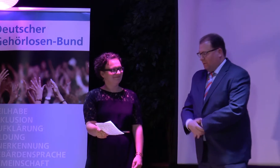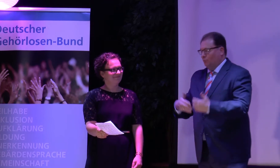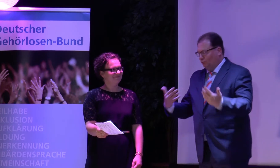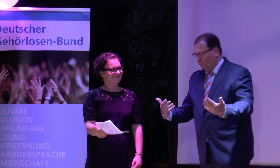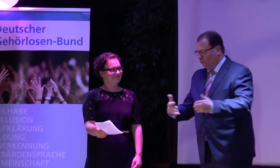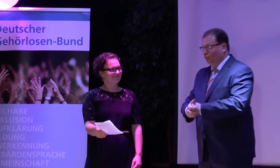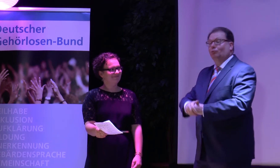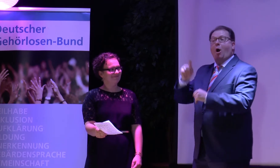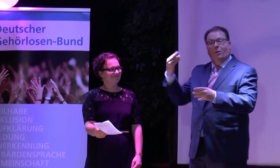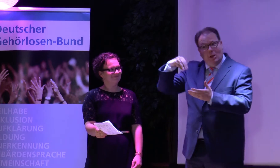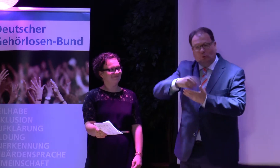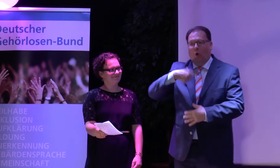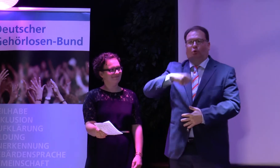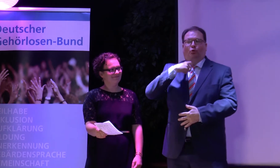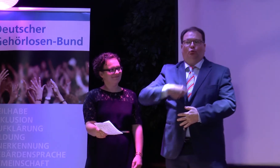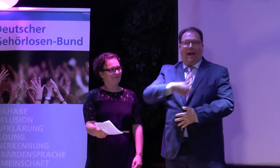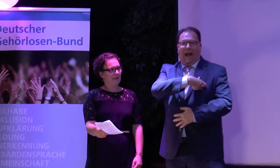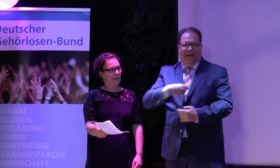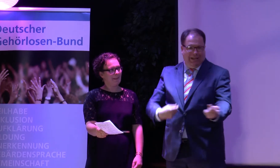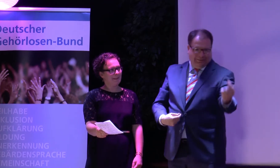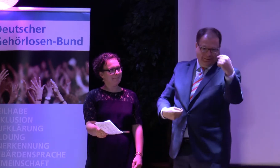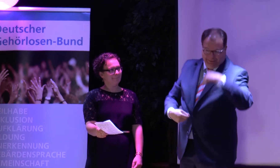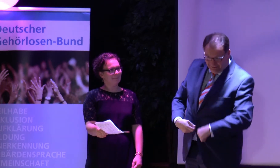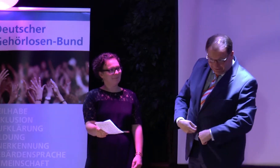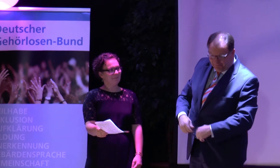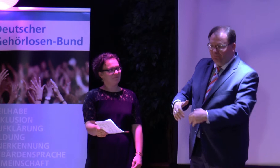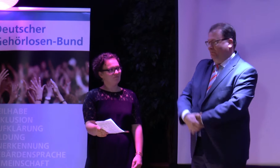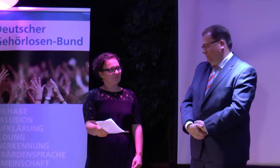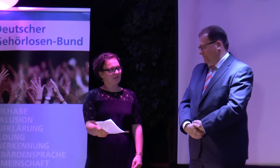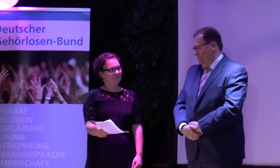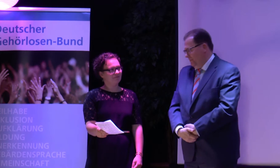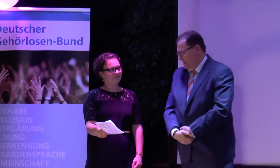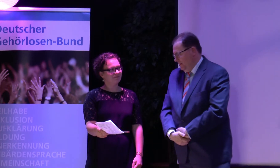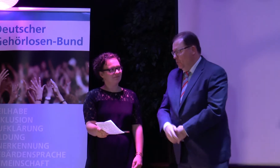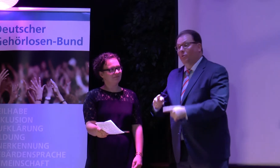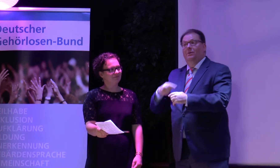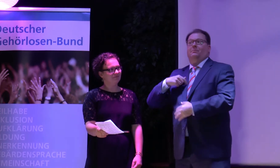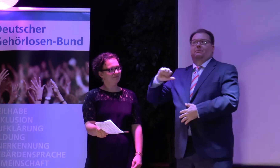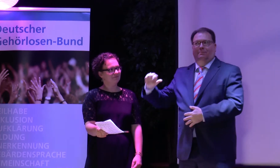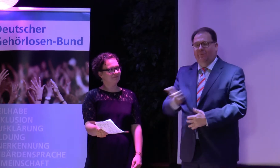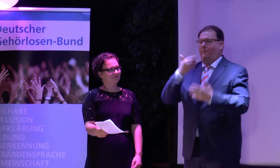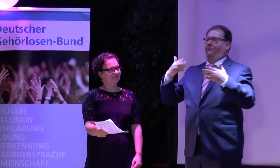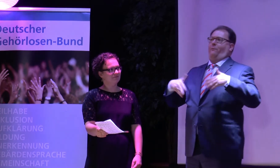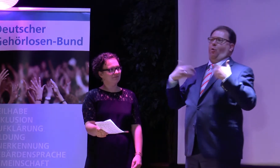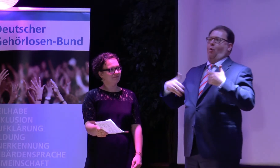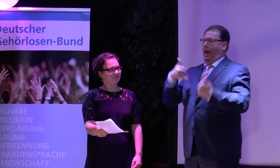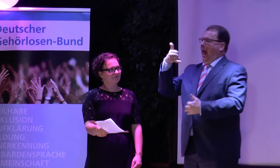Insofern ist auch heute dieses Jubiläum hier in Bremen bzw. feiern wir das hier in Bremen. Wir haben auch Gäste aus der Schweiz